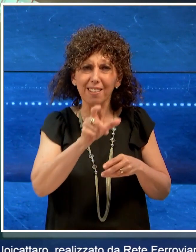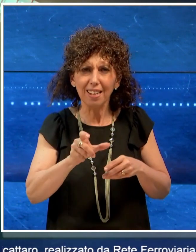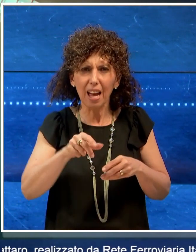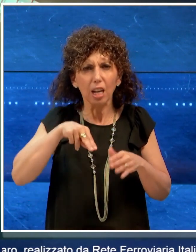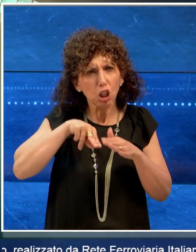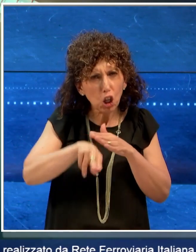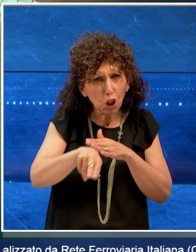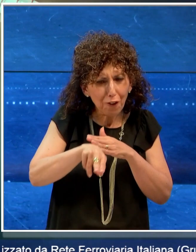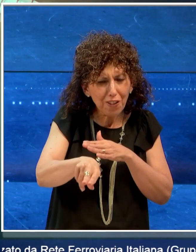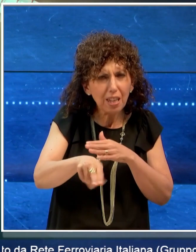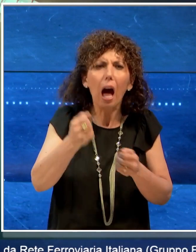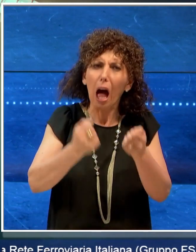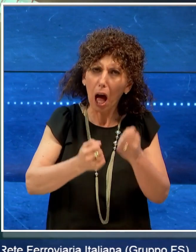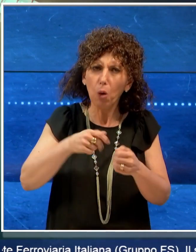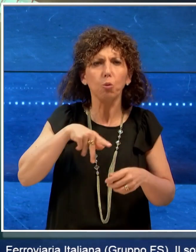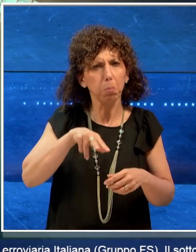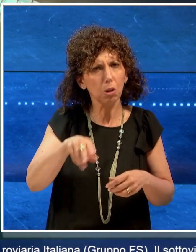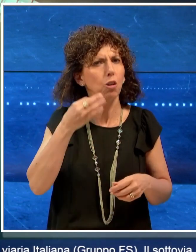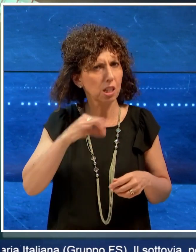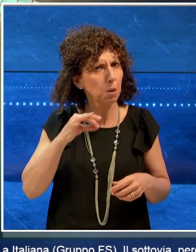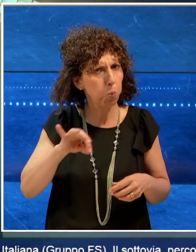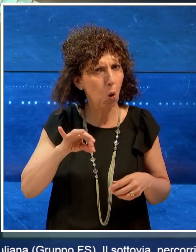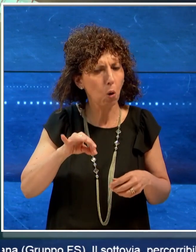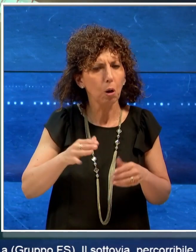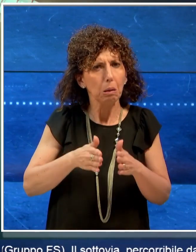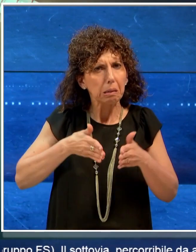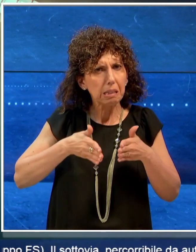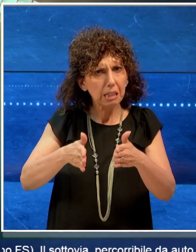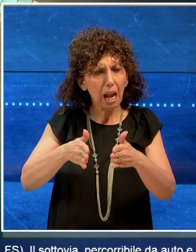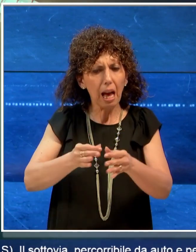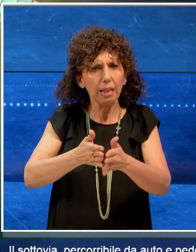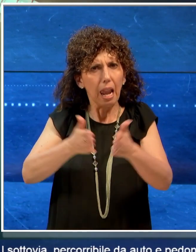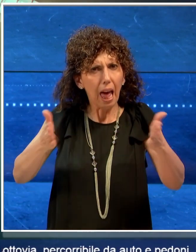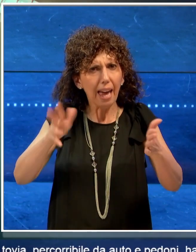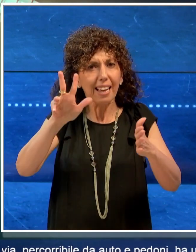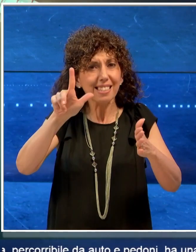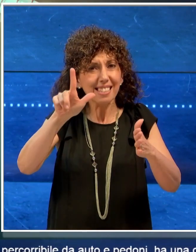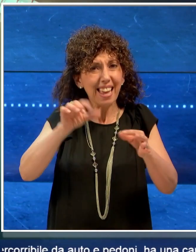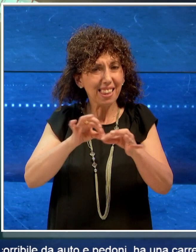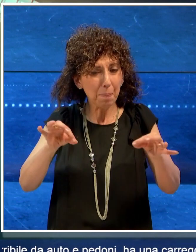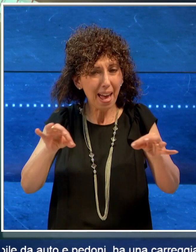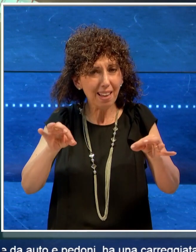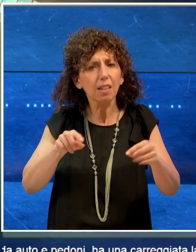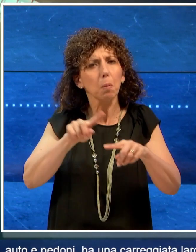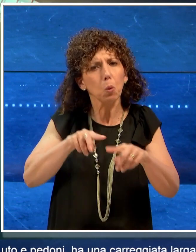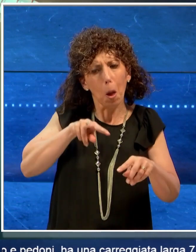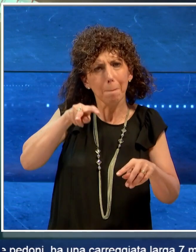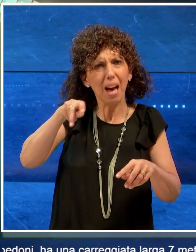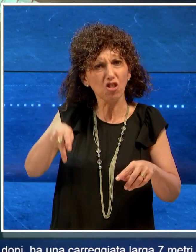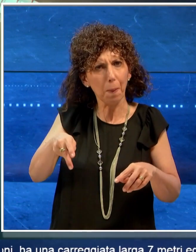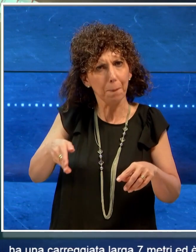percorribile da auto e pedoni, ha una carreggiata larga 7 metri ed è dotato di marciapiede